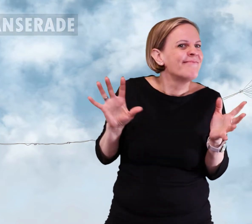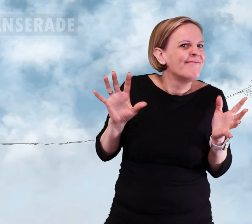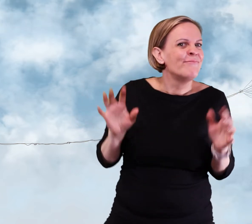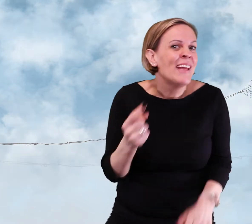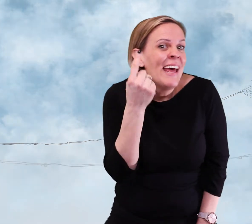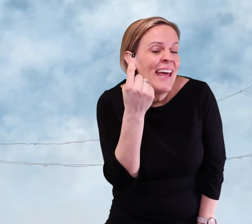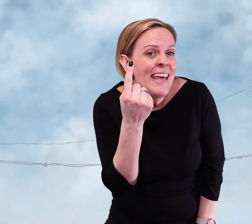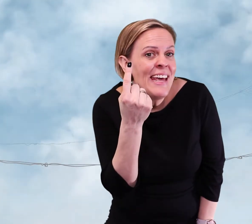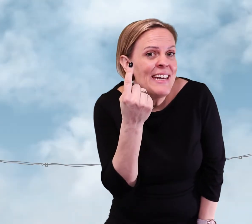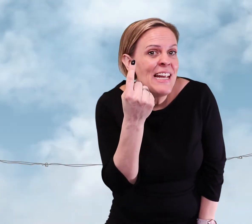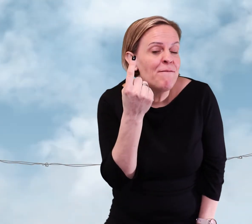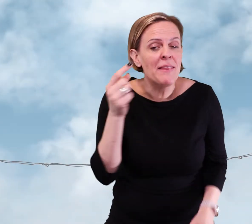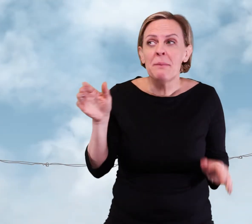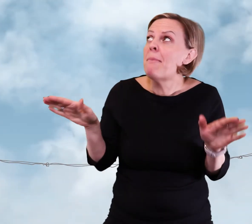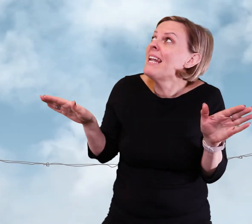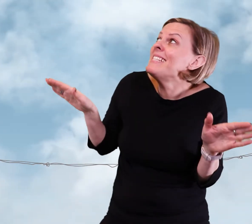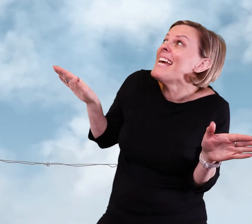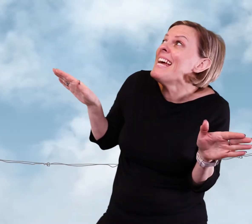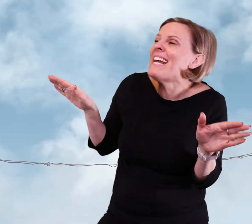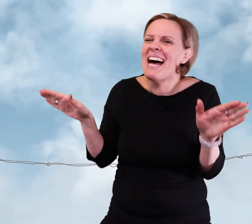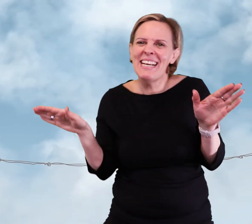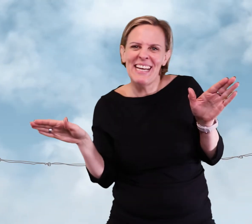En elefant balanserade